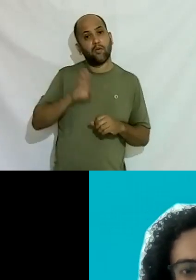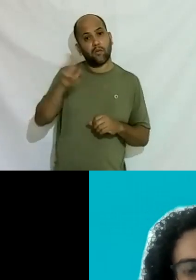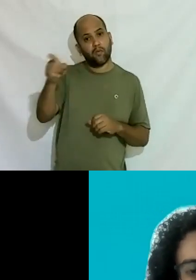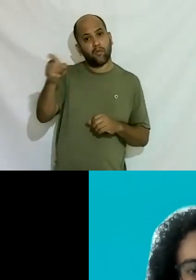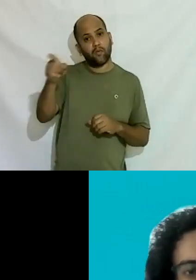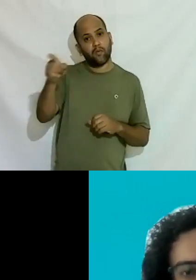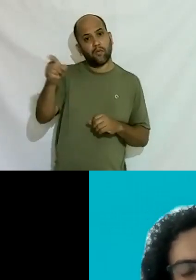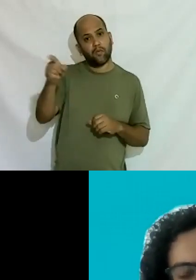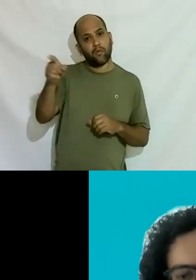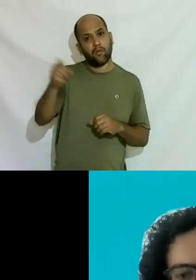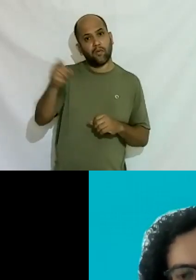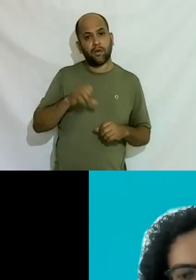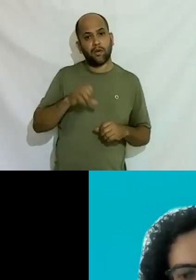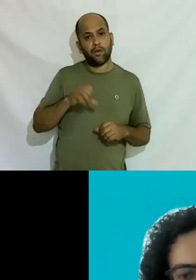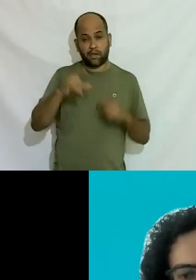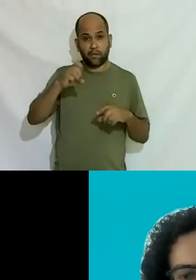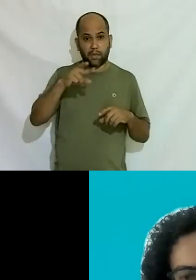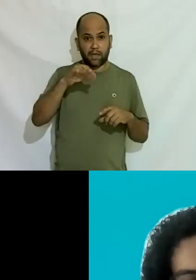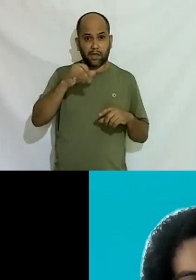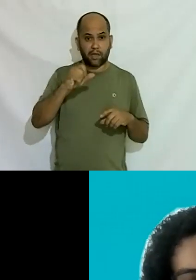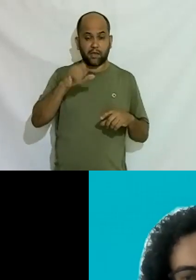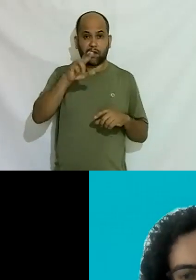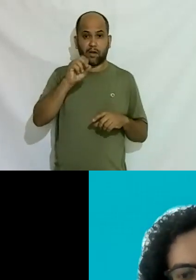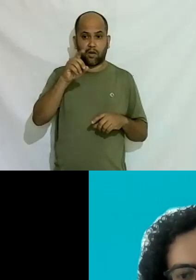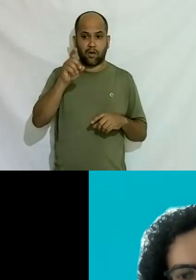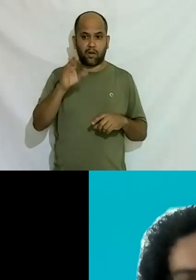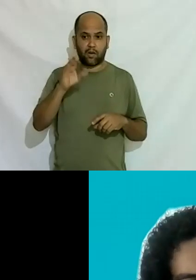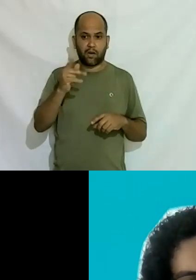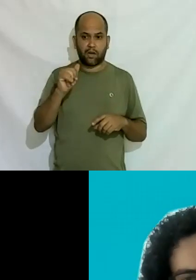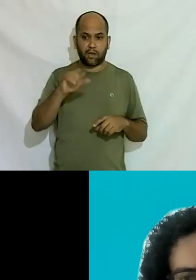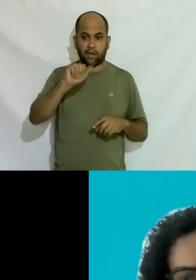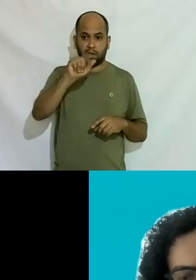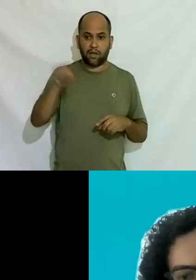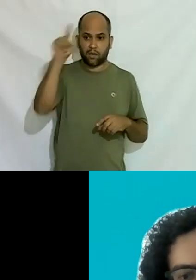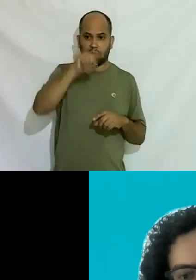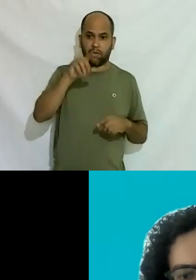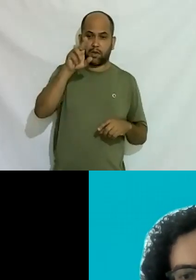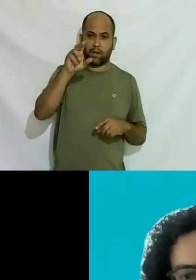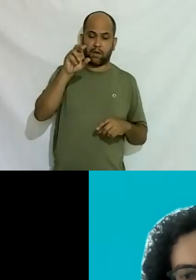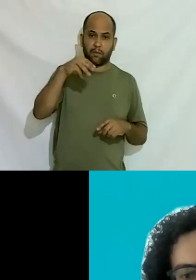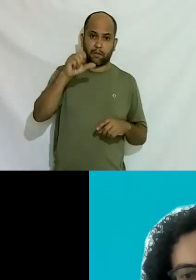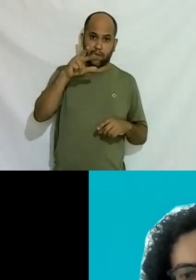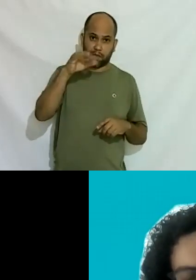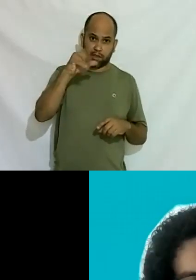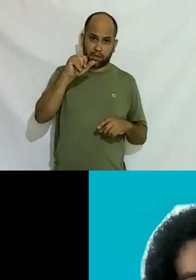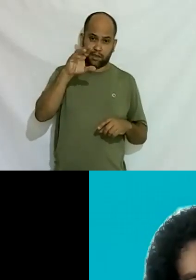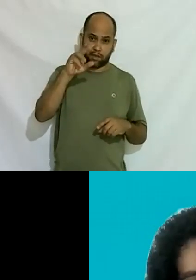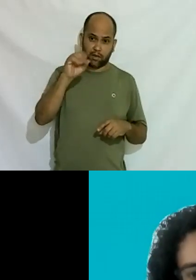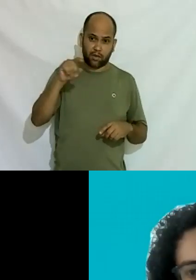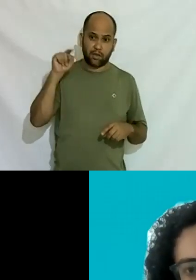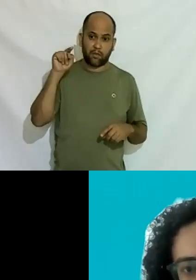marciarocha tudo junto ponto oficial marciarocha arroba marciarocha ponto oficial tem